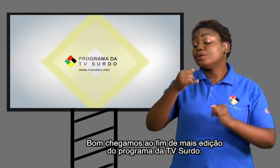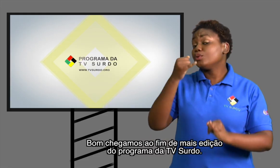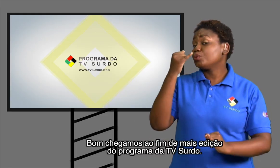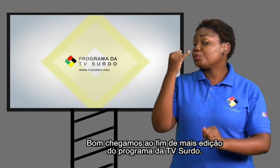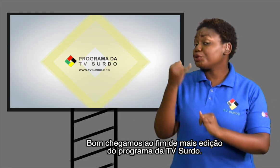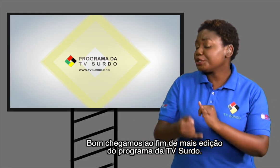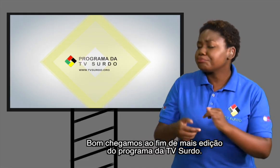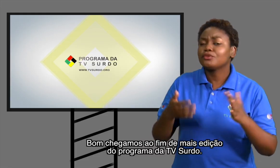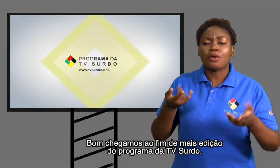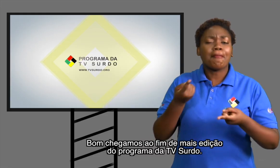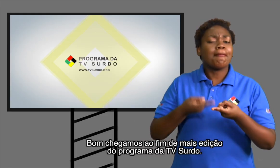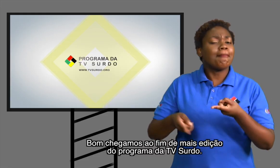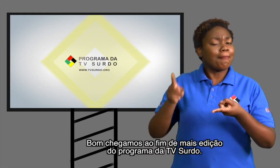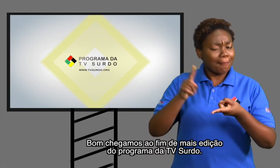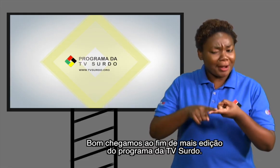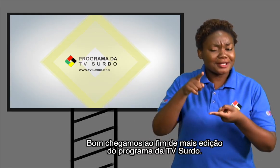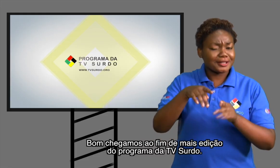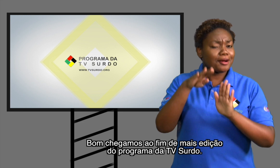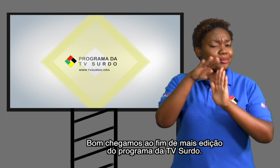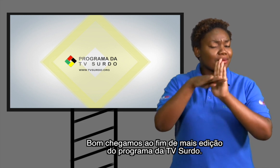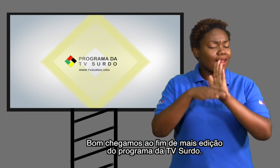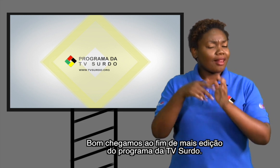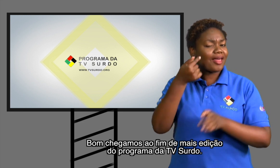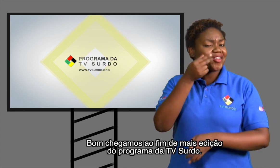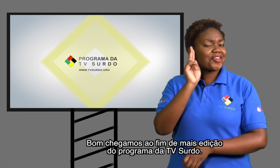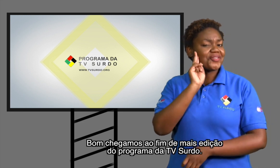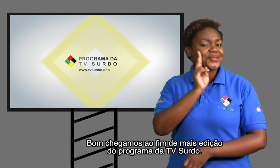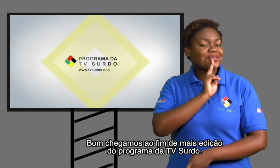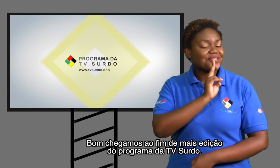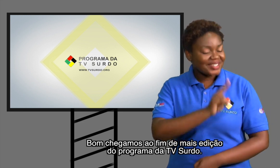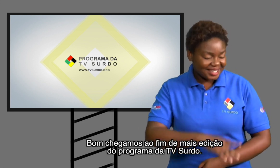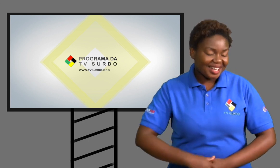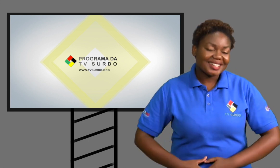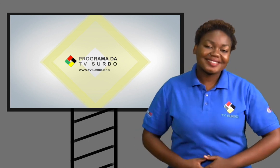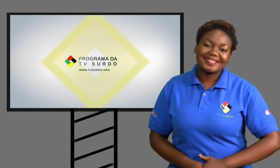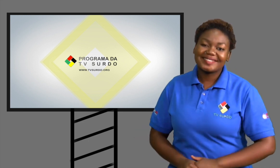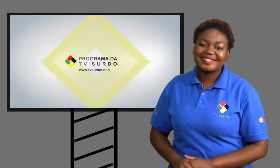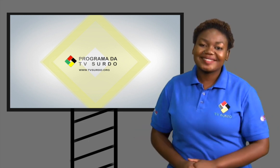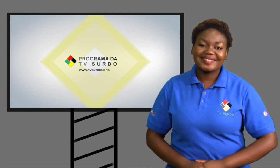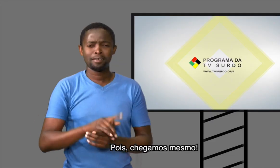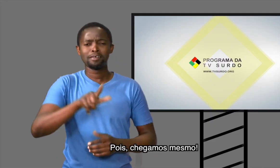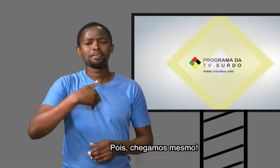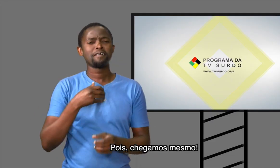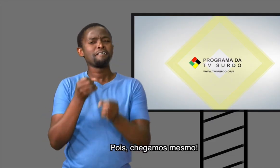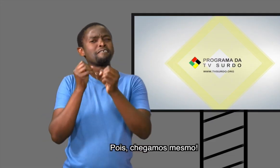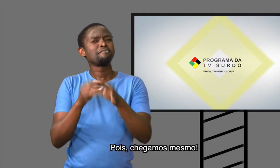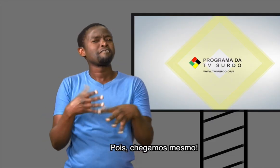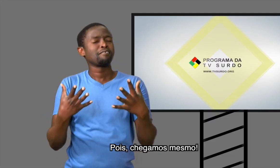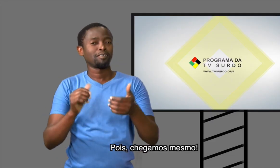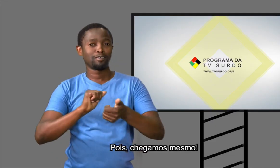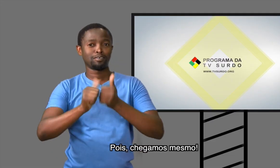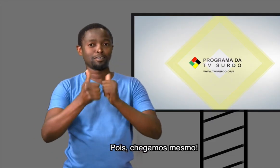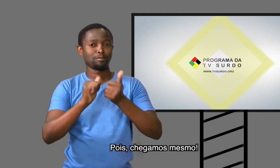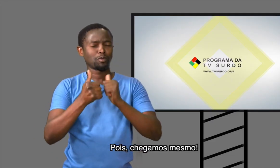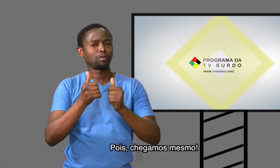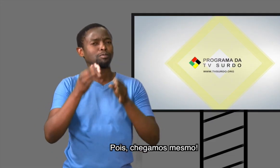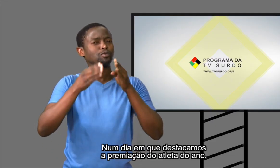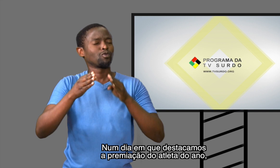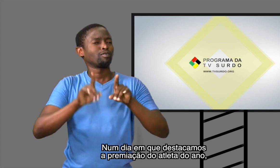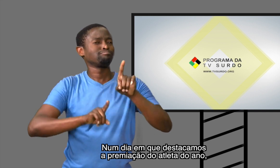ao fim de mais uma edição do programa da TV Surdo Pois, chegamos mesmo Num